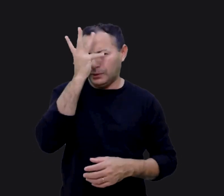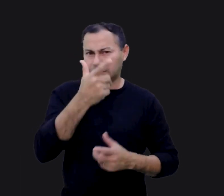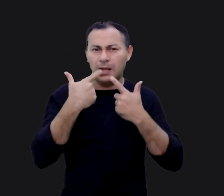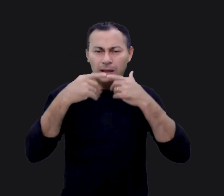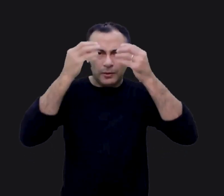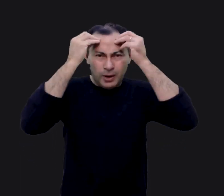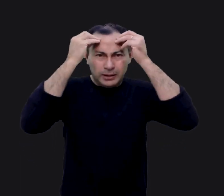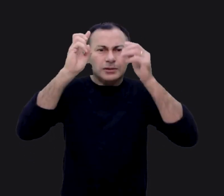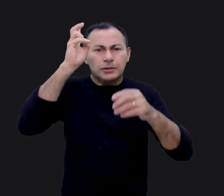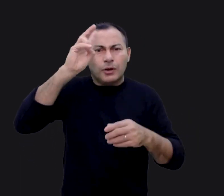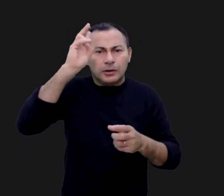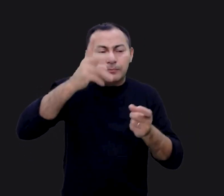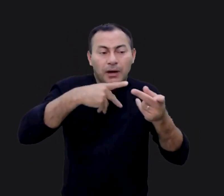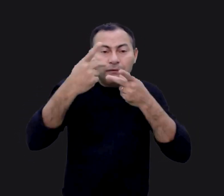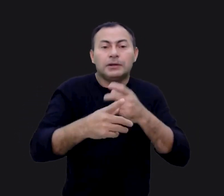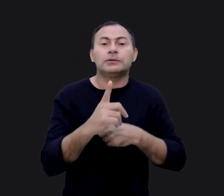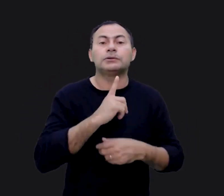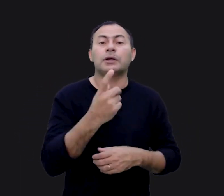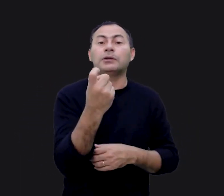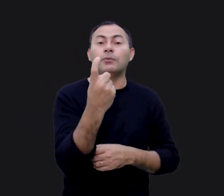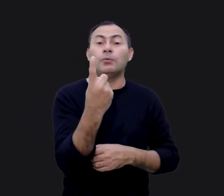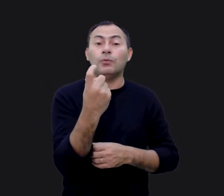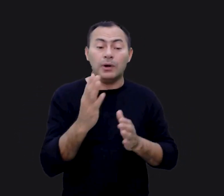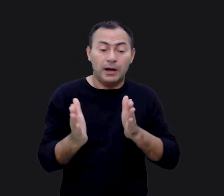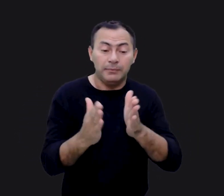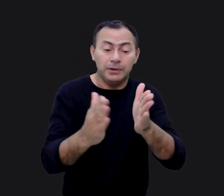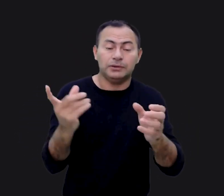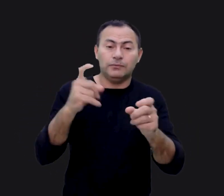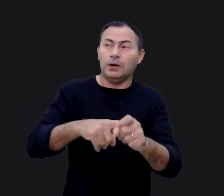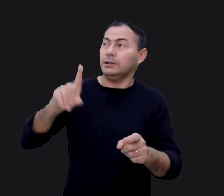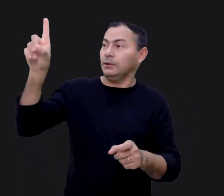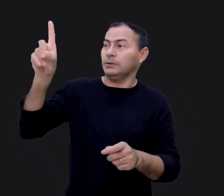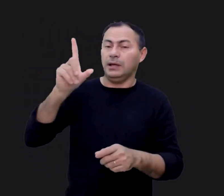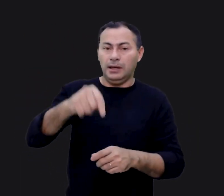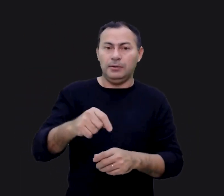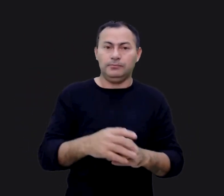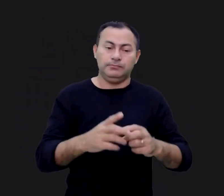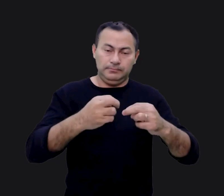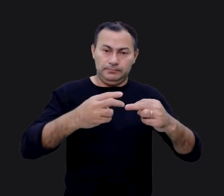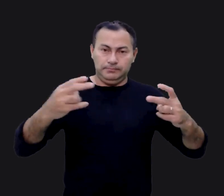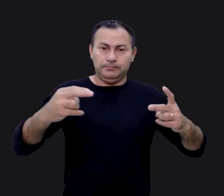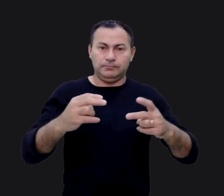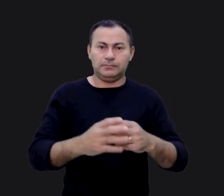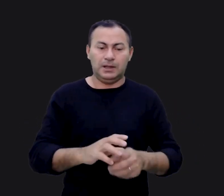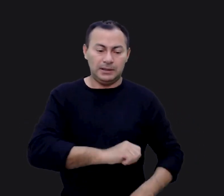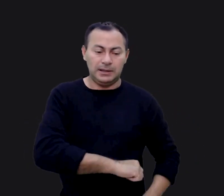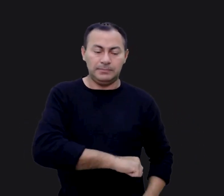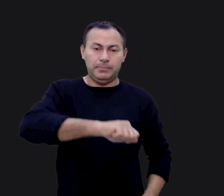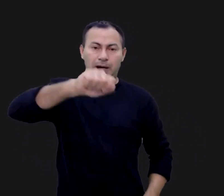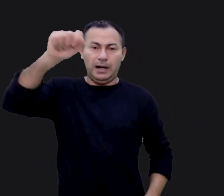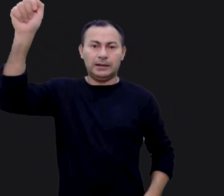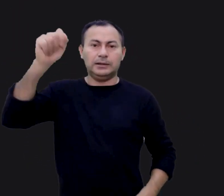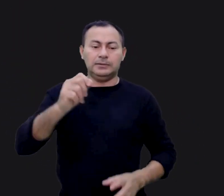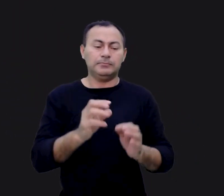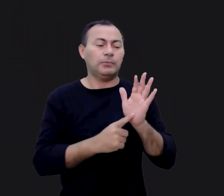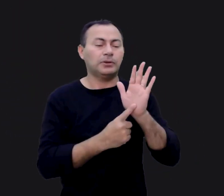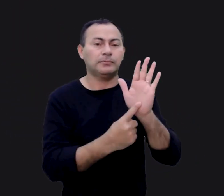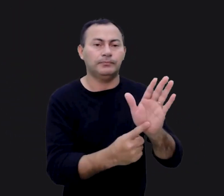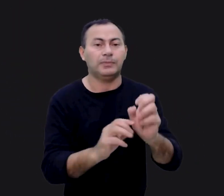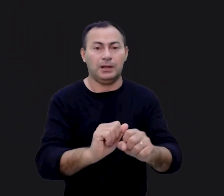linguagem alegórica, nos dizendo que só existe um caminho de volta para Deus. Este caminho é através de algo que esta espada flamejante está simbolizando.